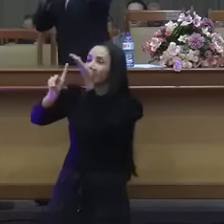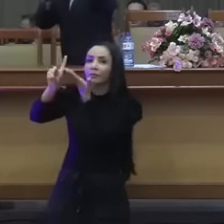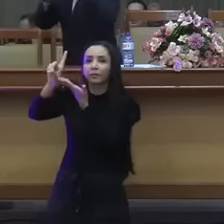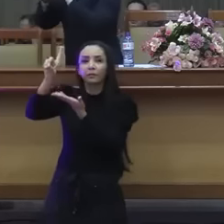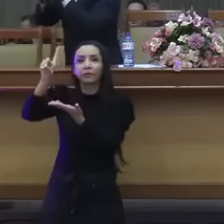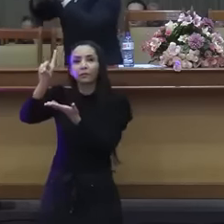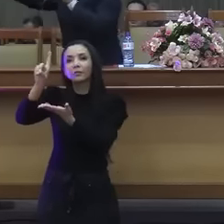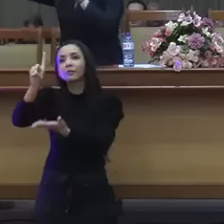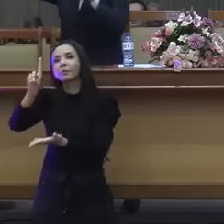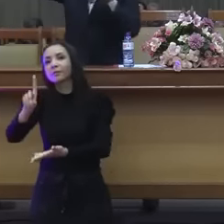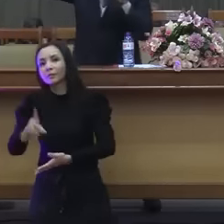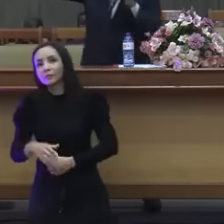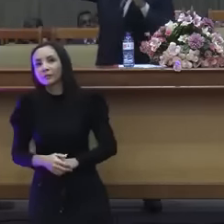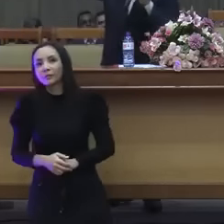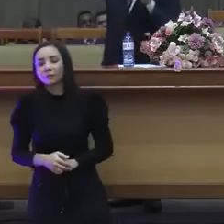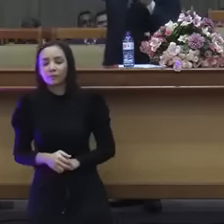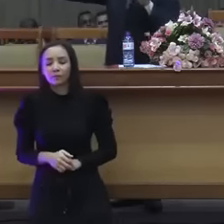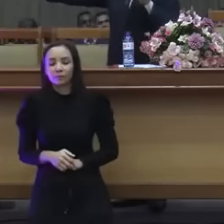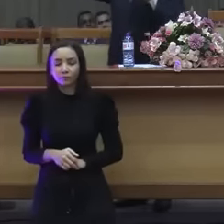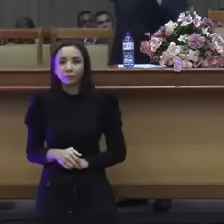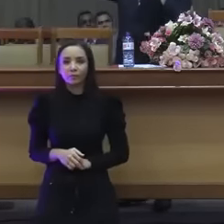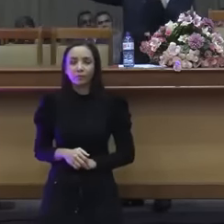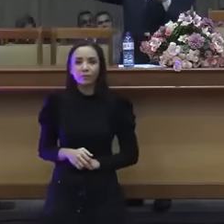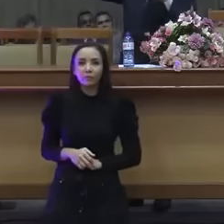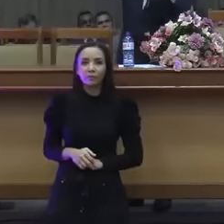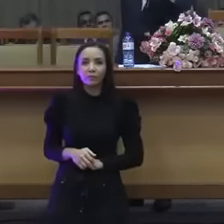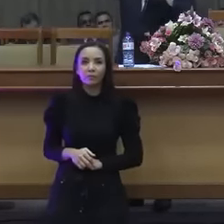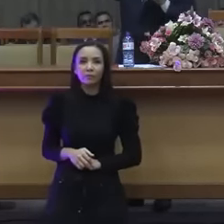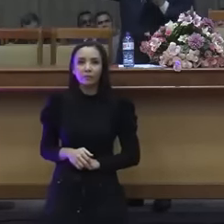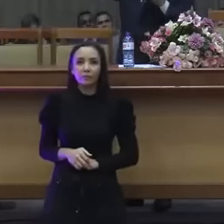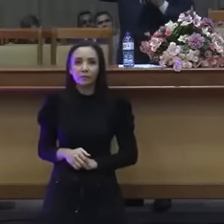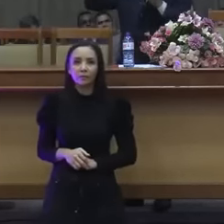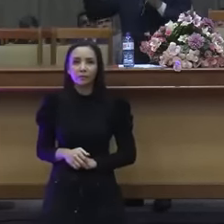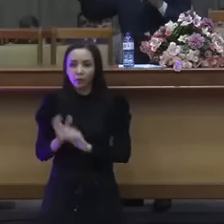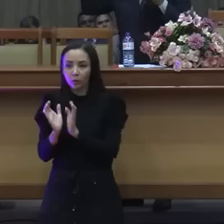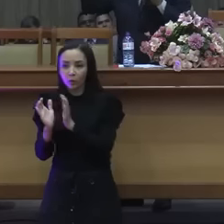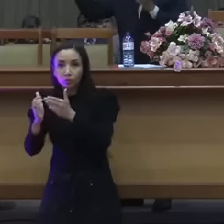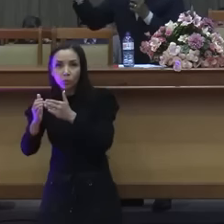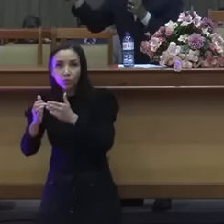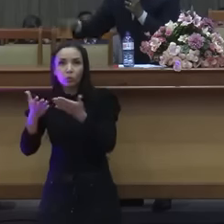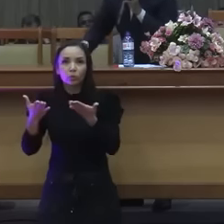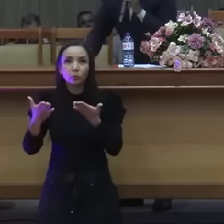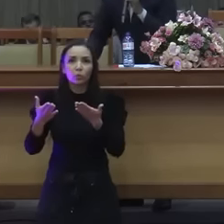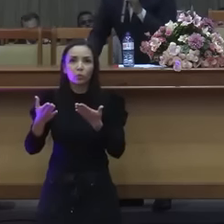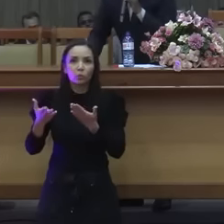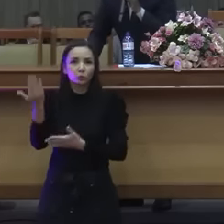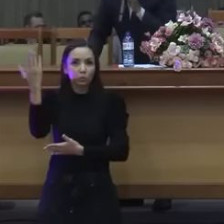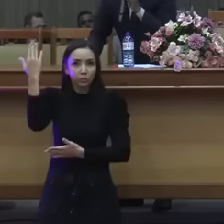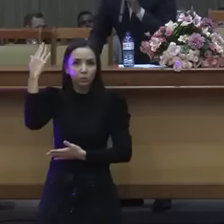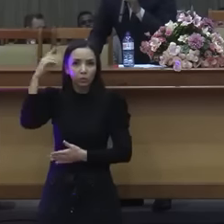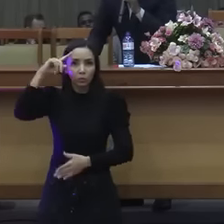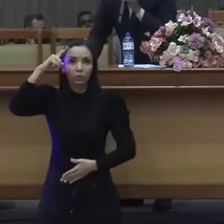Sabe por que que as autoridades deram a pisa em Paulo e Silas?